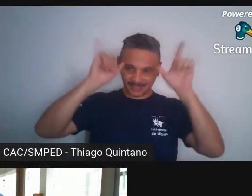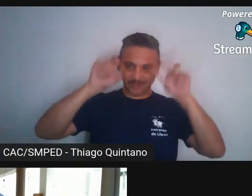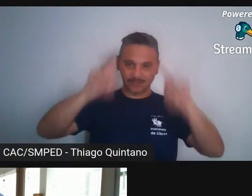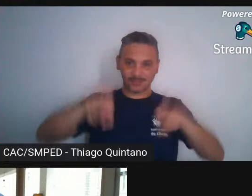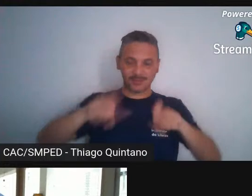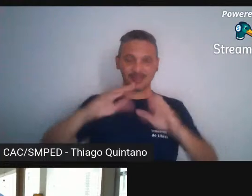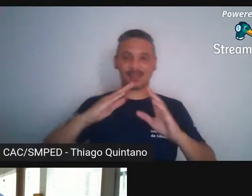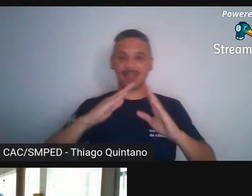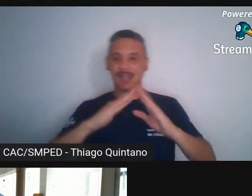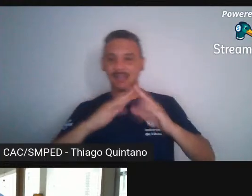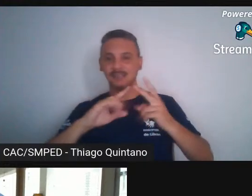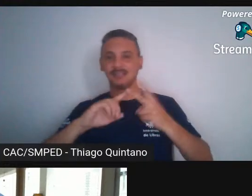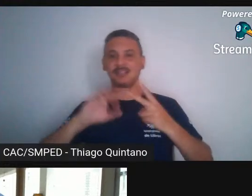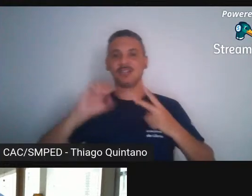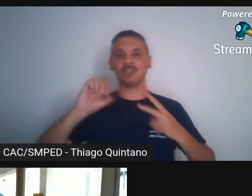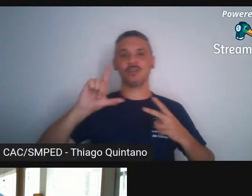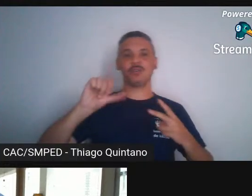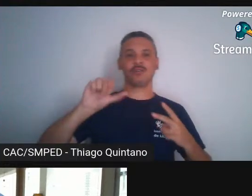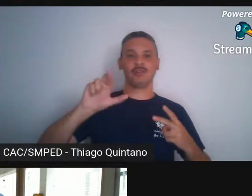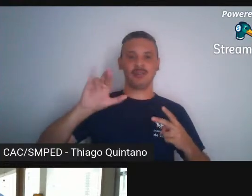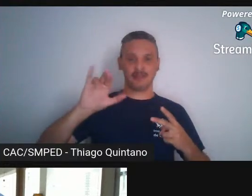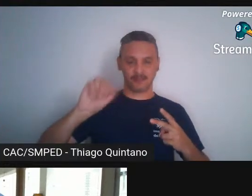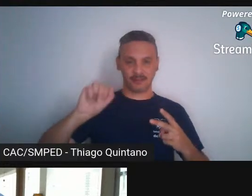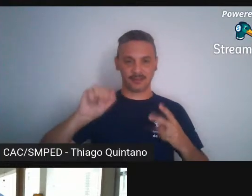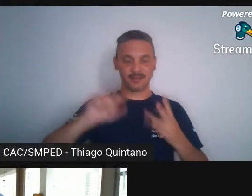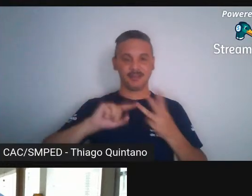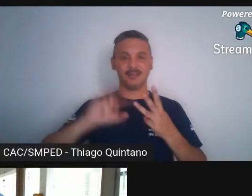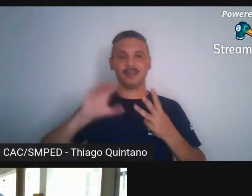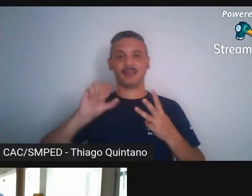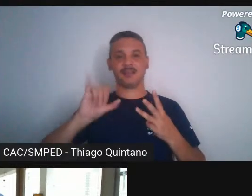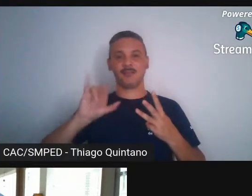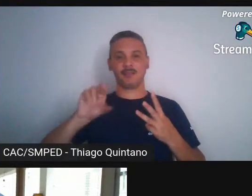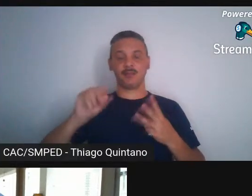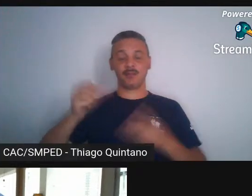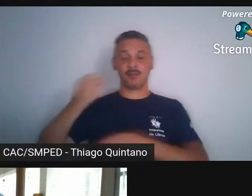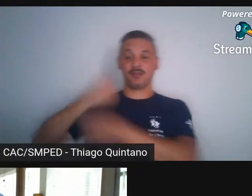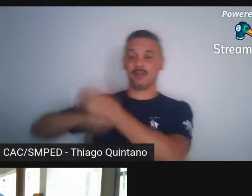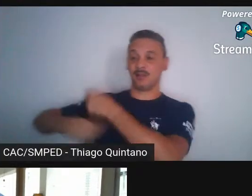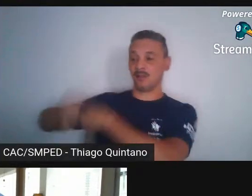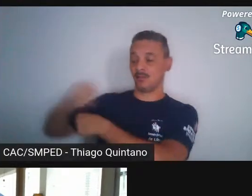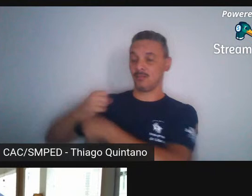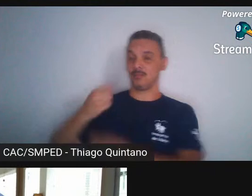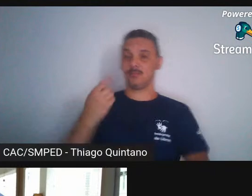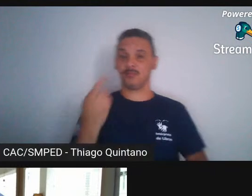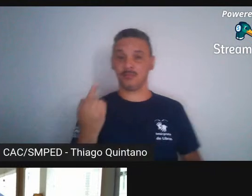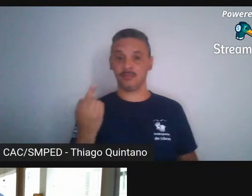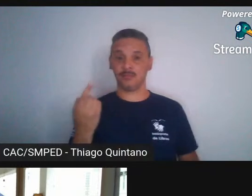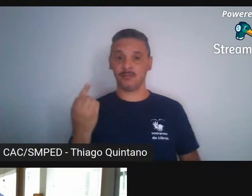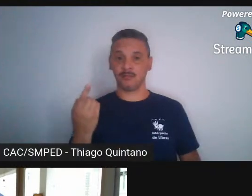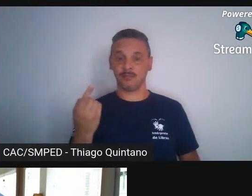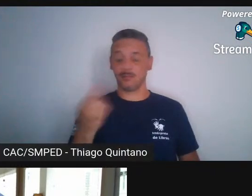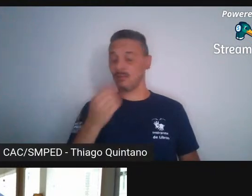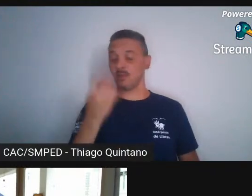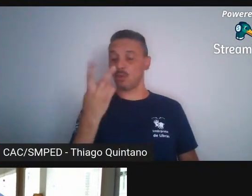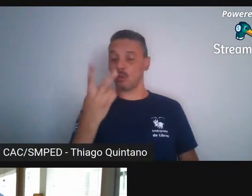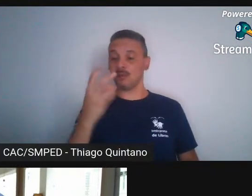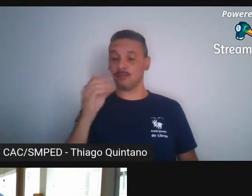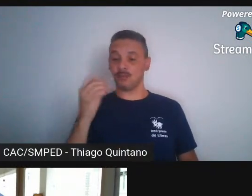tombado pelo Compresp em 1919, desculpa, em 2019,